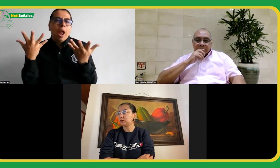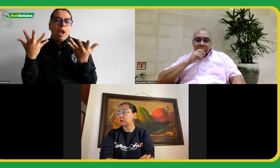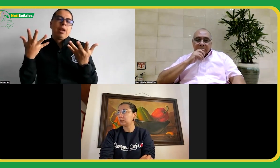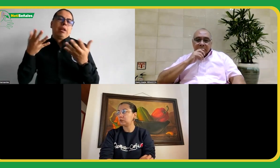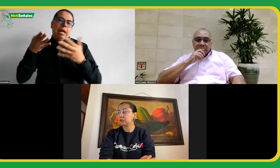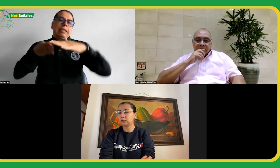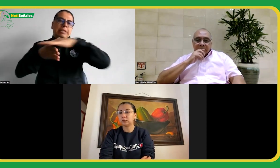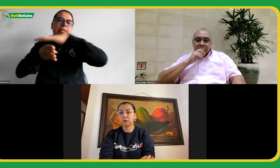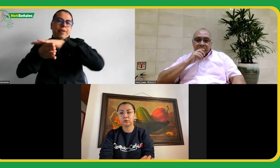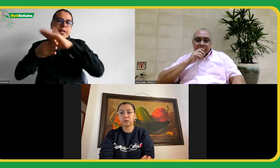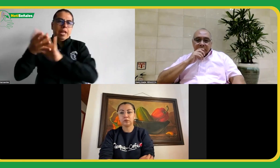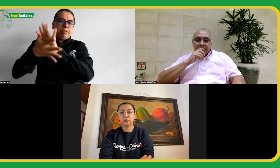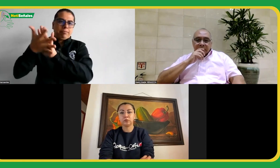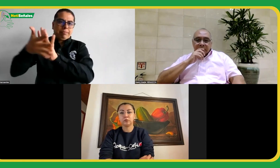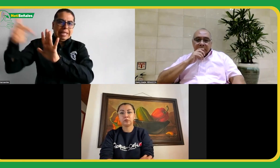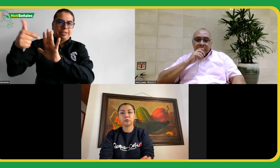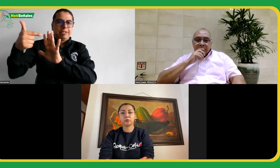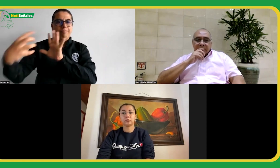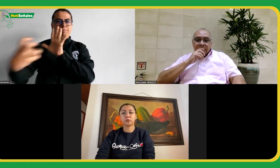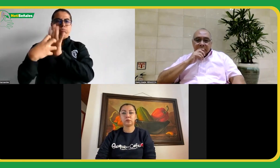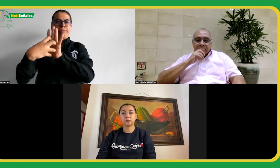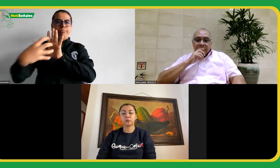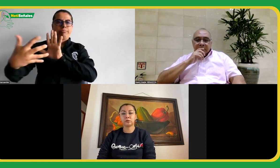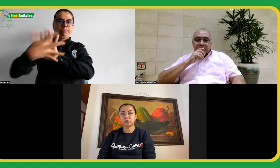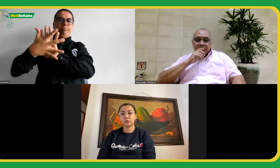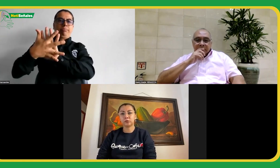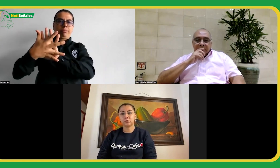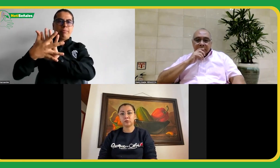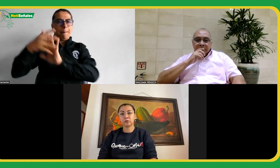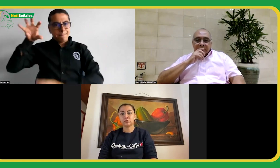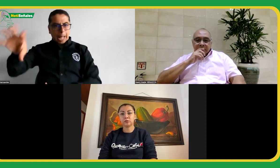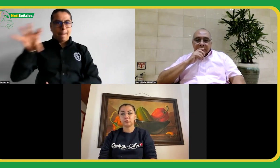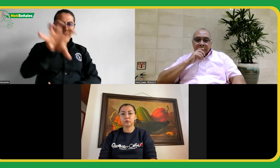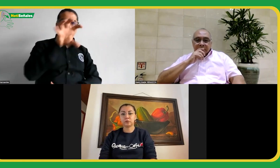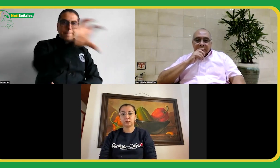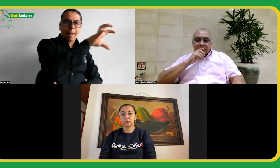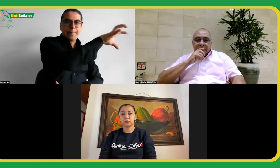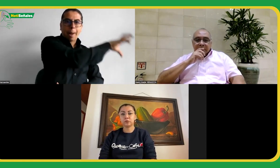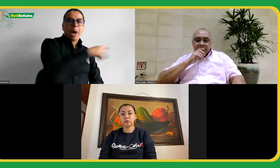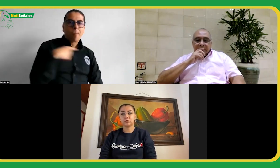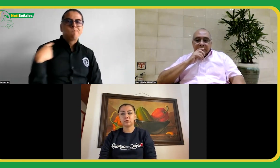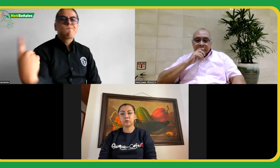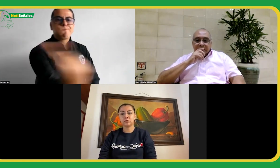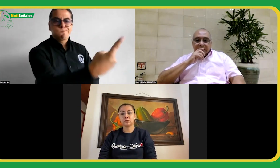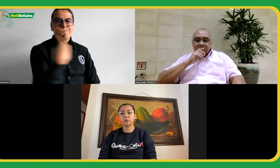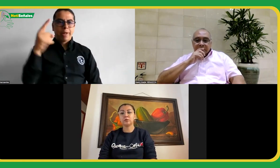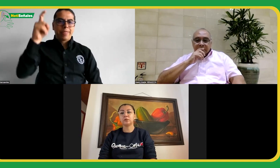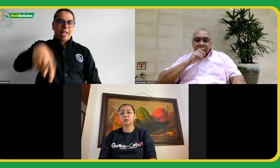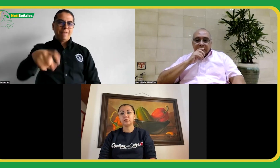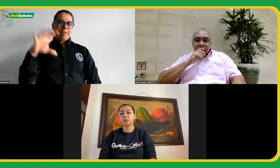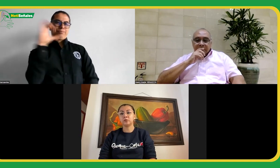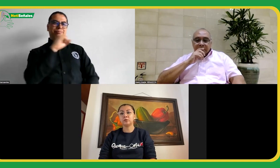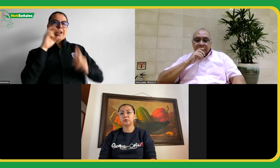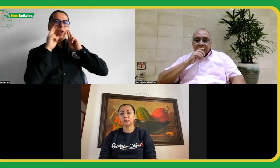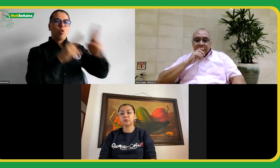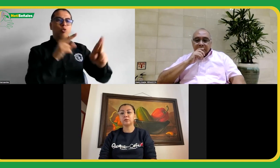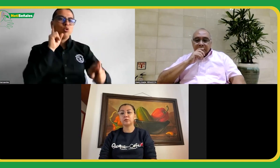accesibilidad a la información en lengua de señas y que este símbolo debe estar en los diferentes espacios para que la comunidad